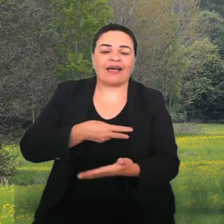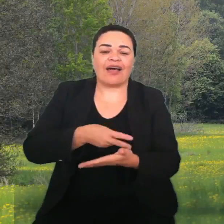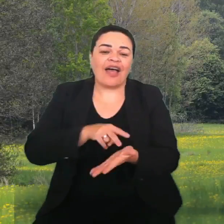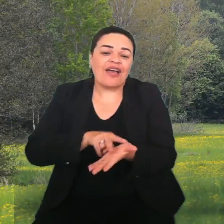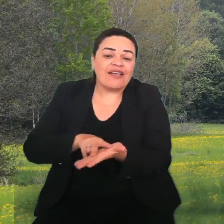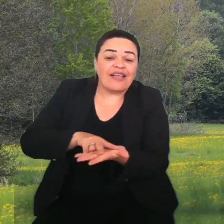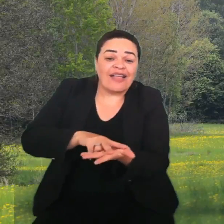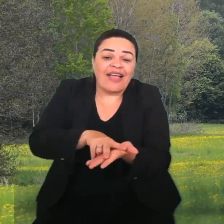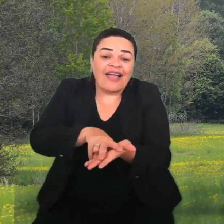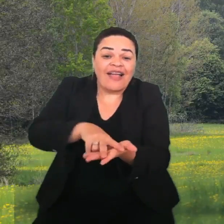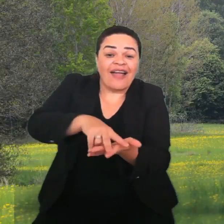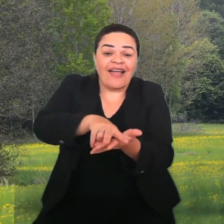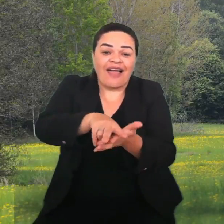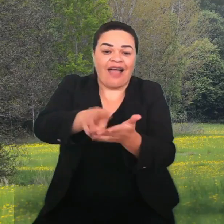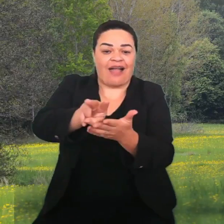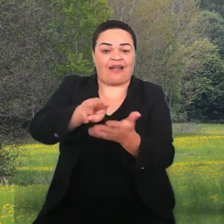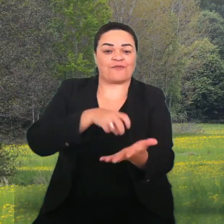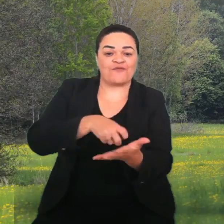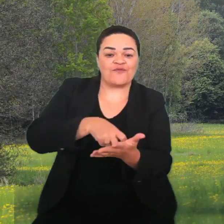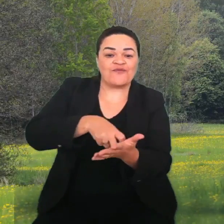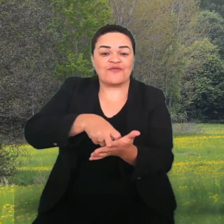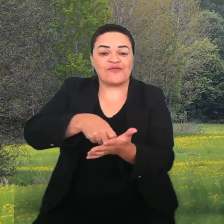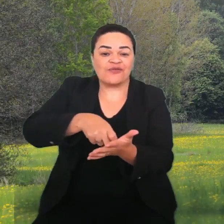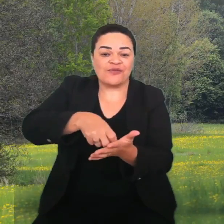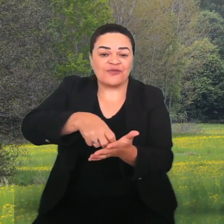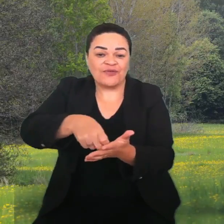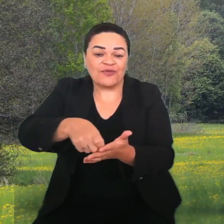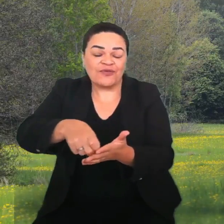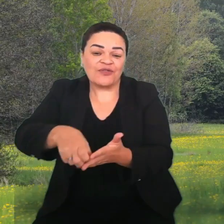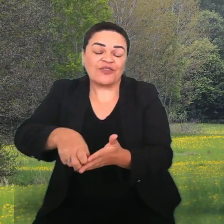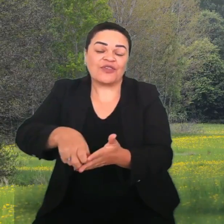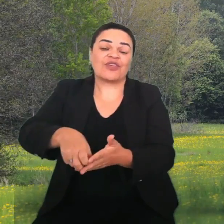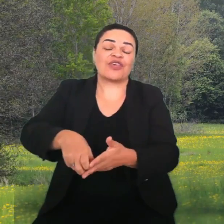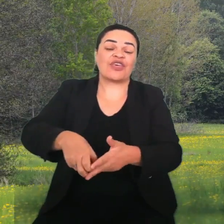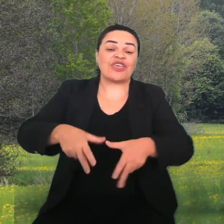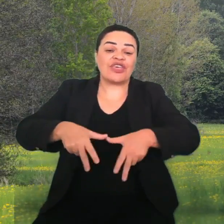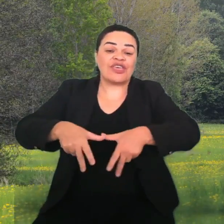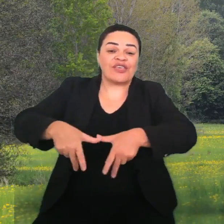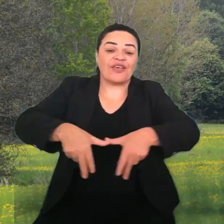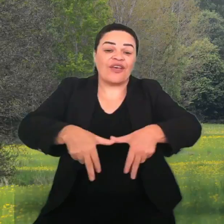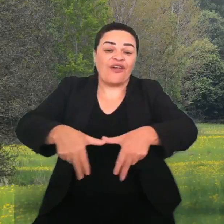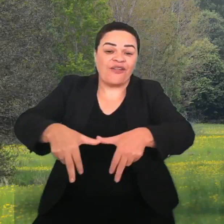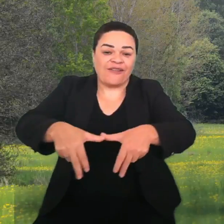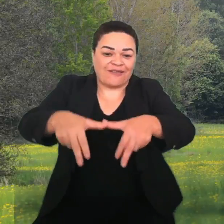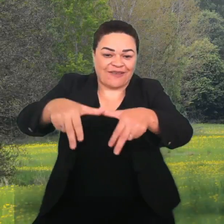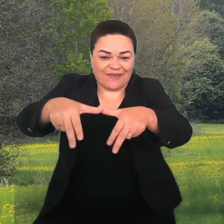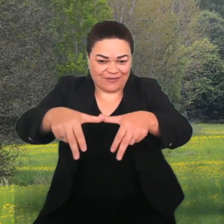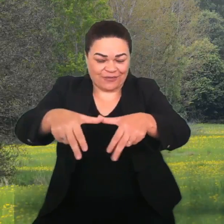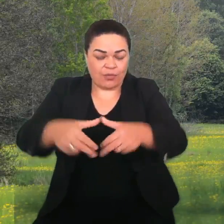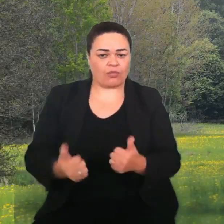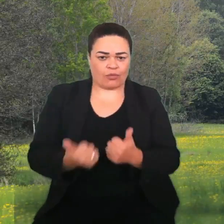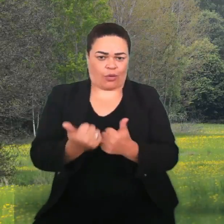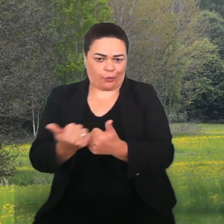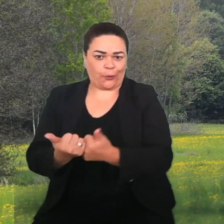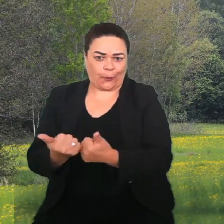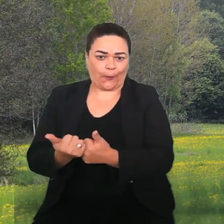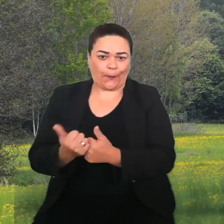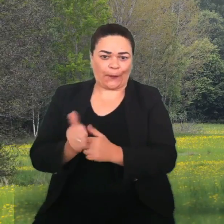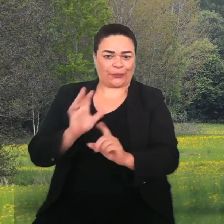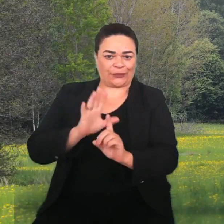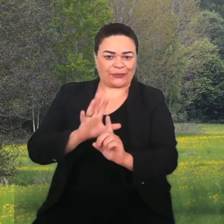engatinhar, andar com apoio e o andar sem apoio. Essas atividades, essas